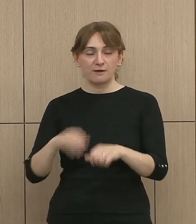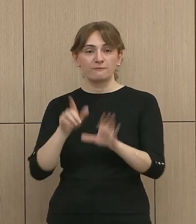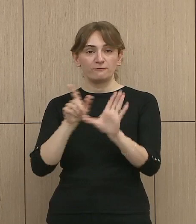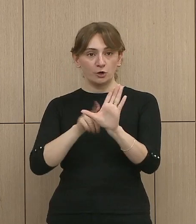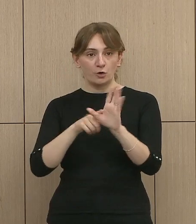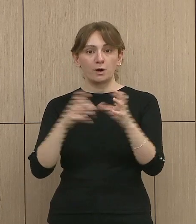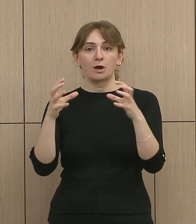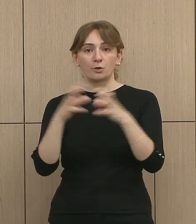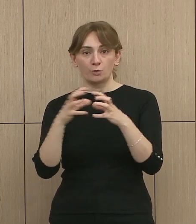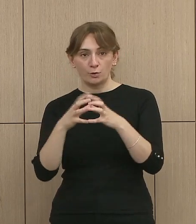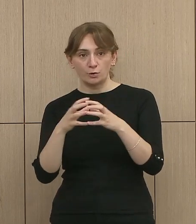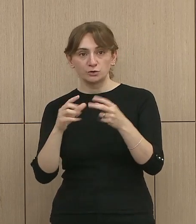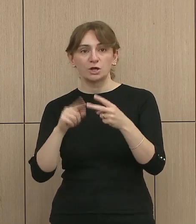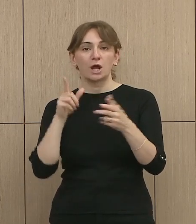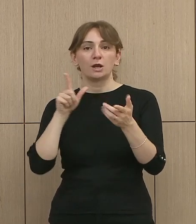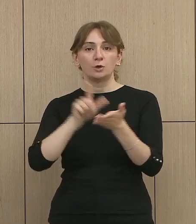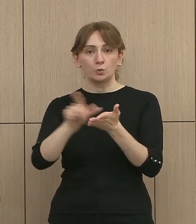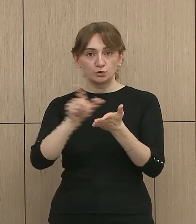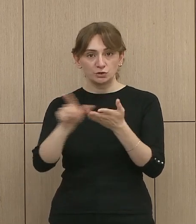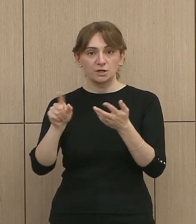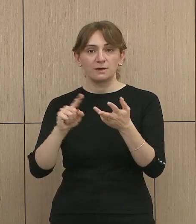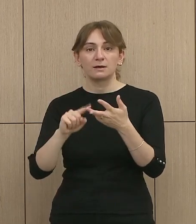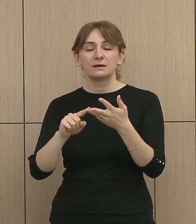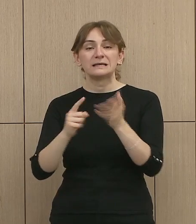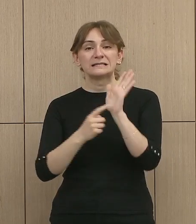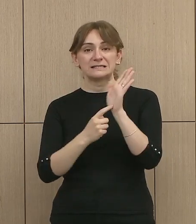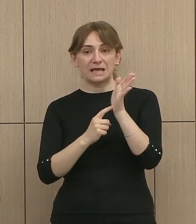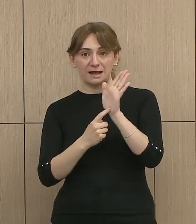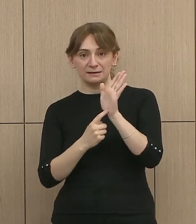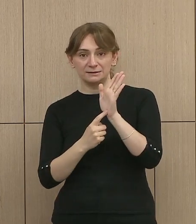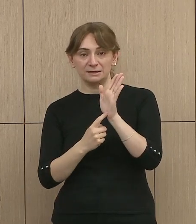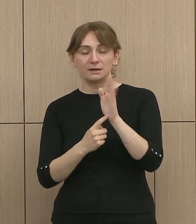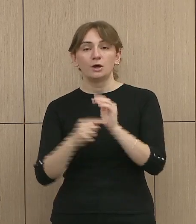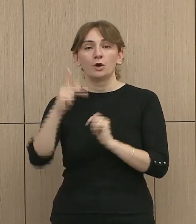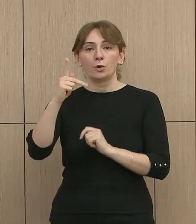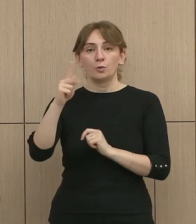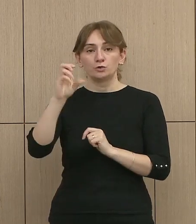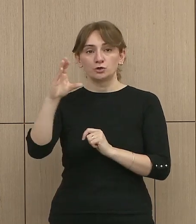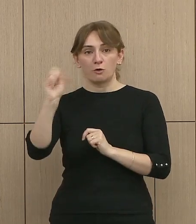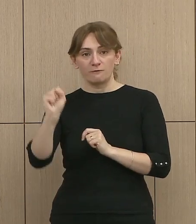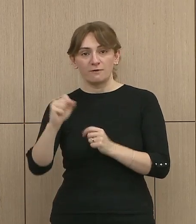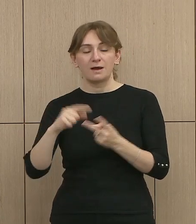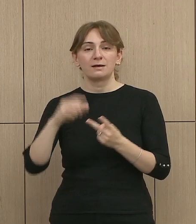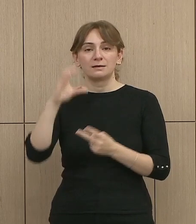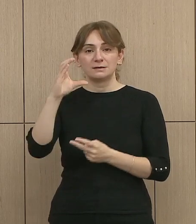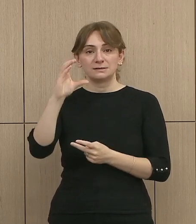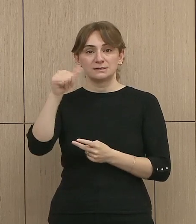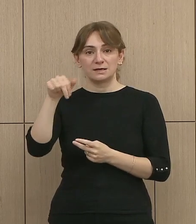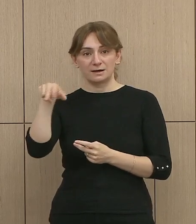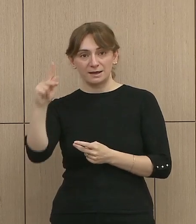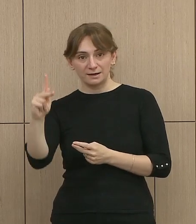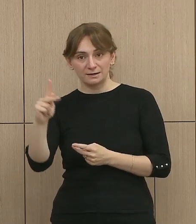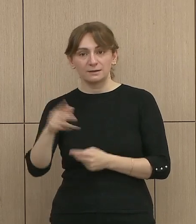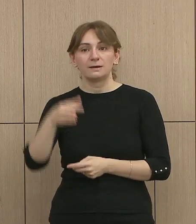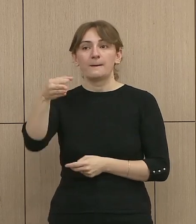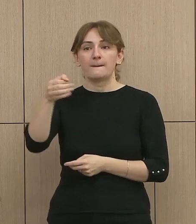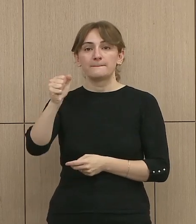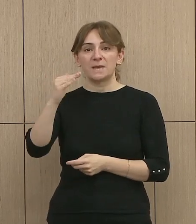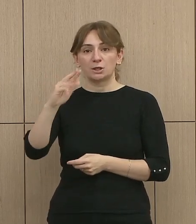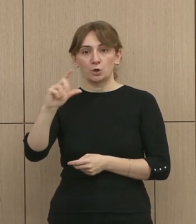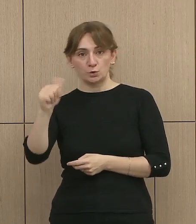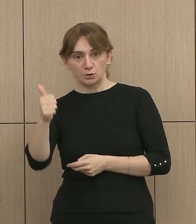Korç, Lushnje, Saran, Puqov, Cërik, Patos,